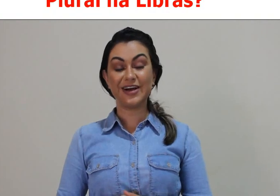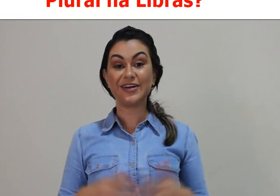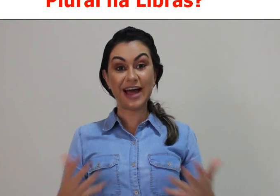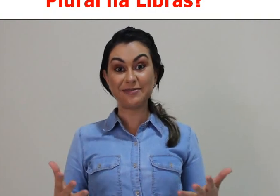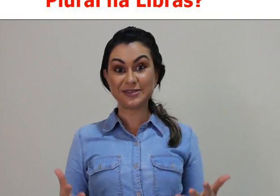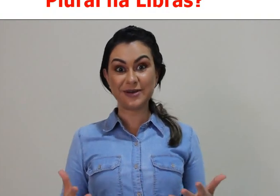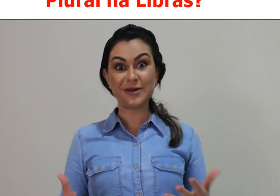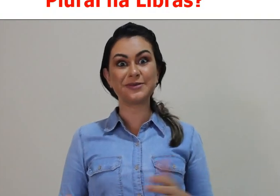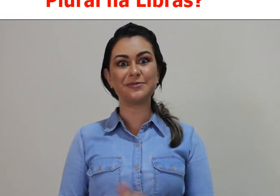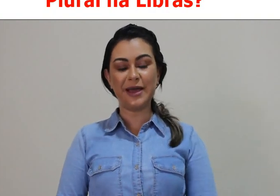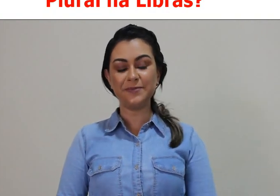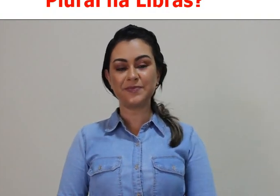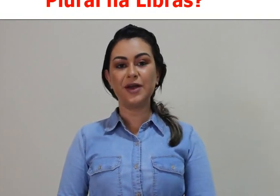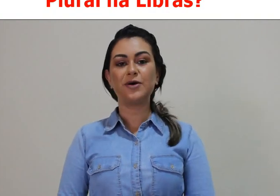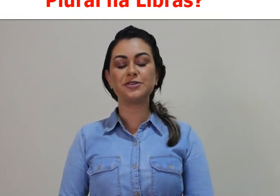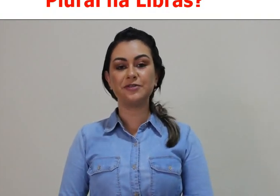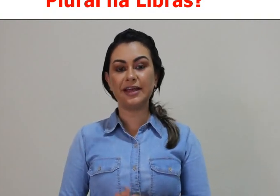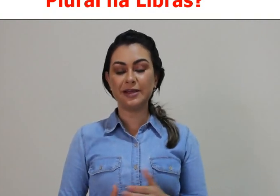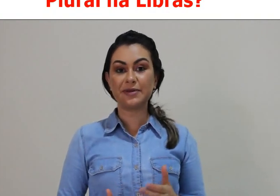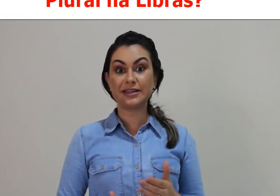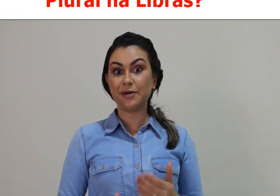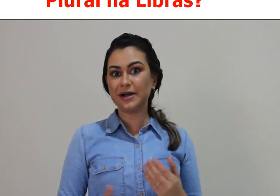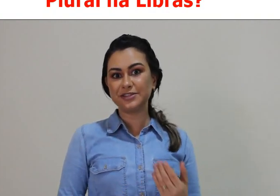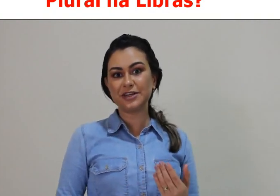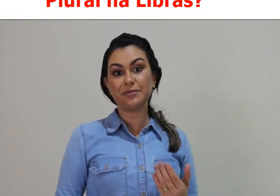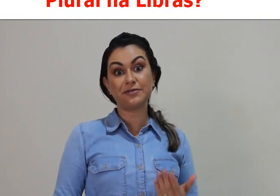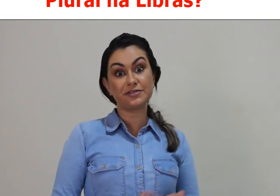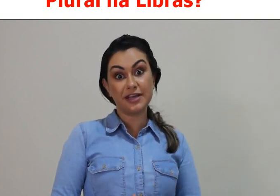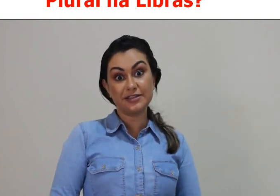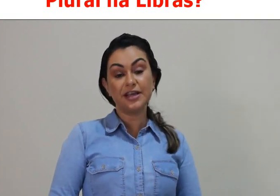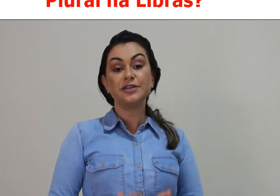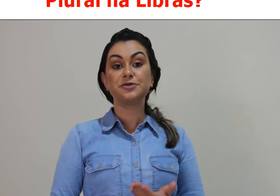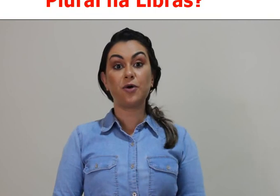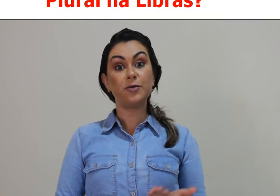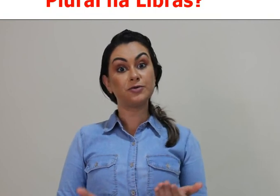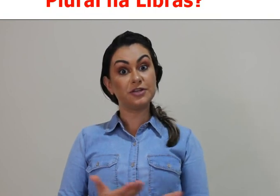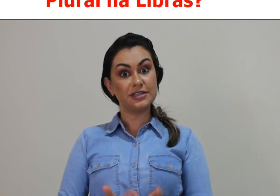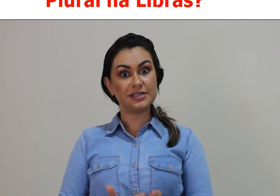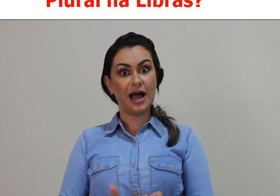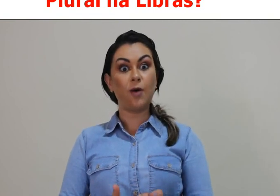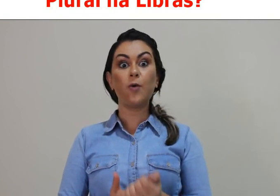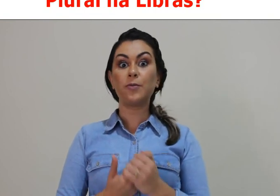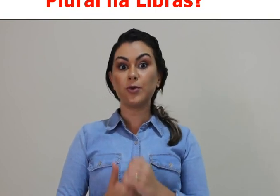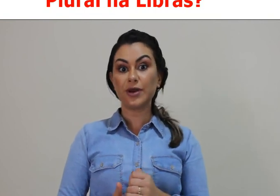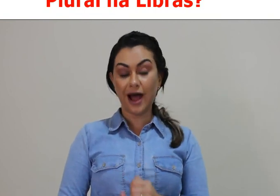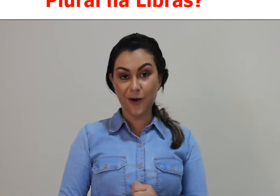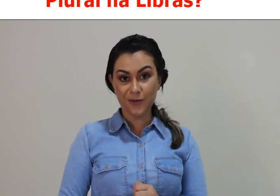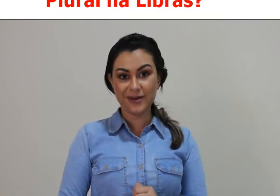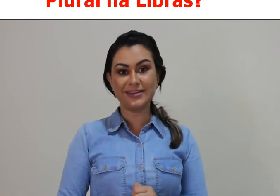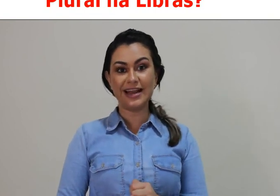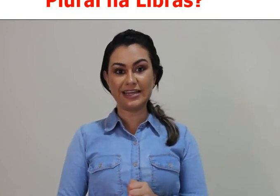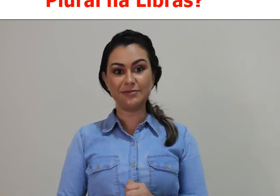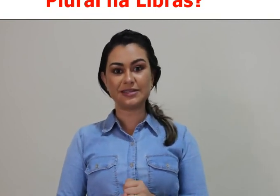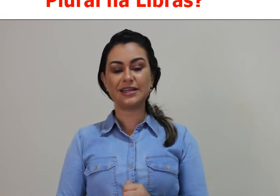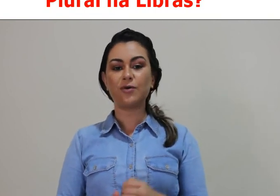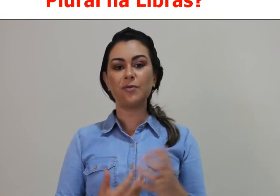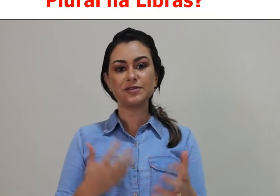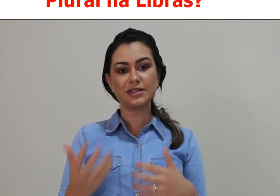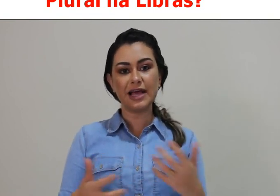Olá pessoal, tudo bem? Hoje eu vim aqui para dar uma dica para vocês de como utilizar o plural na Libras, como se dá